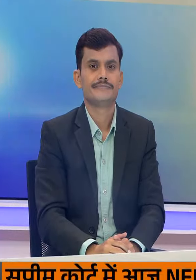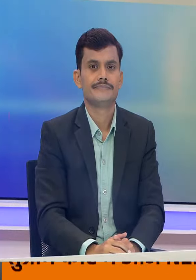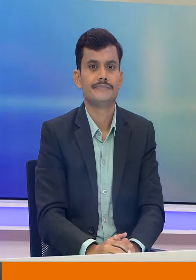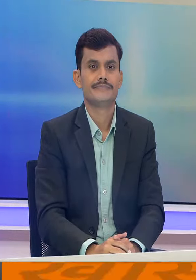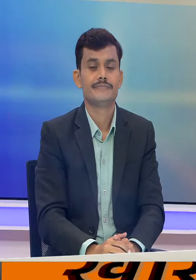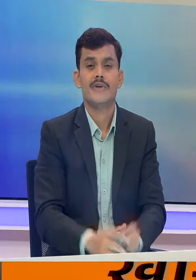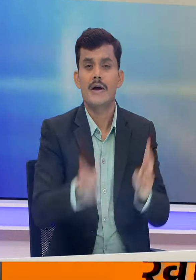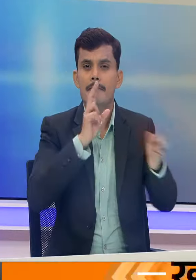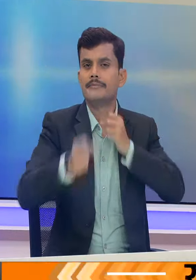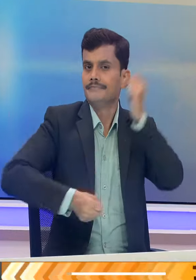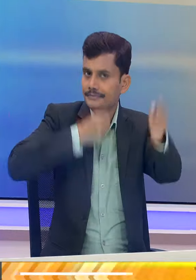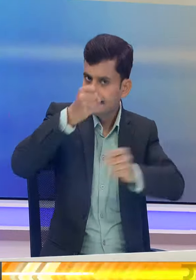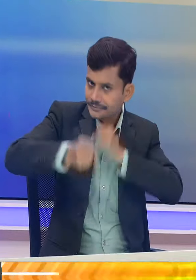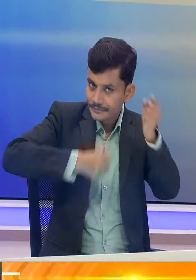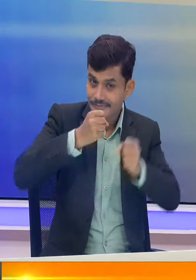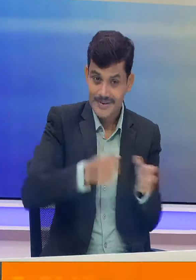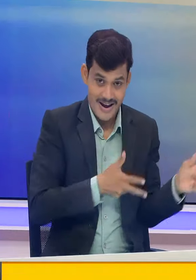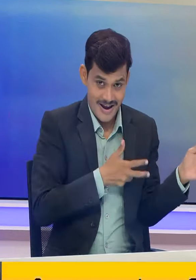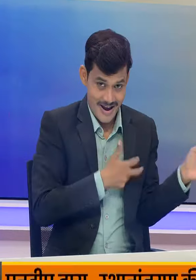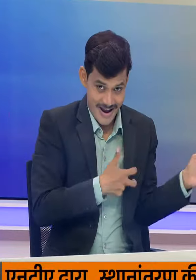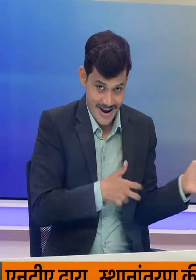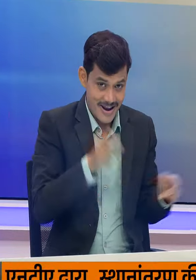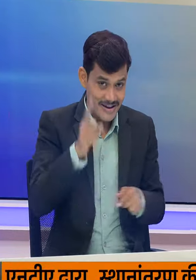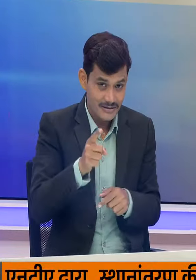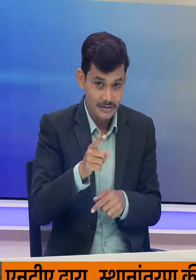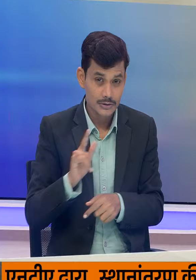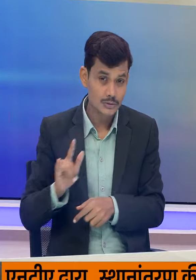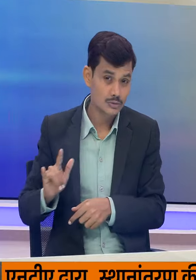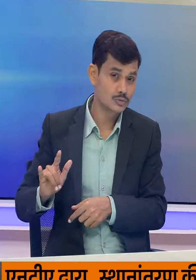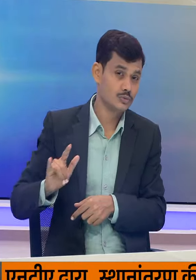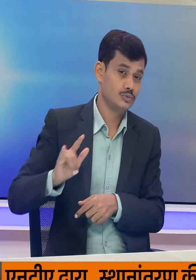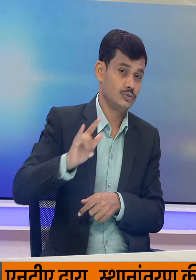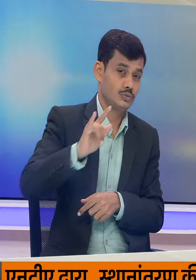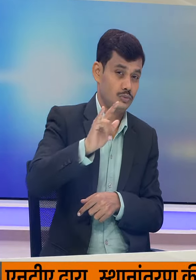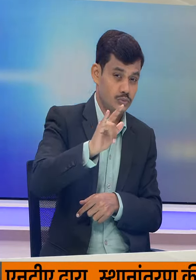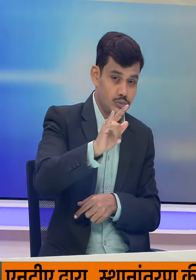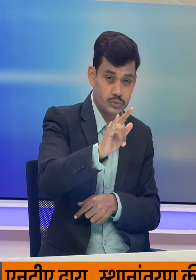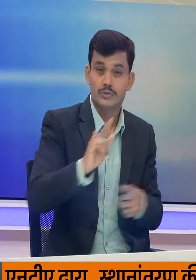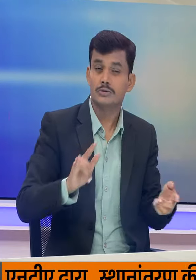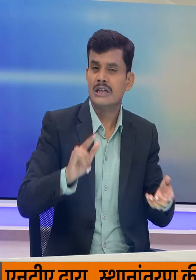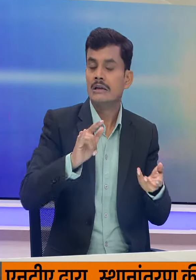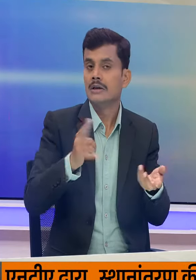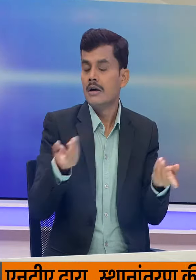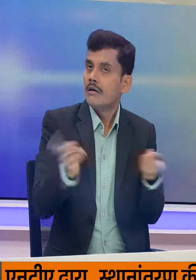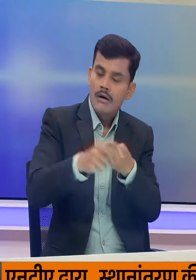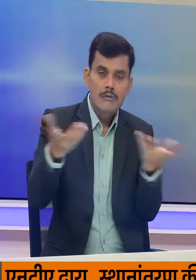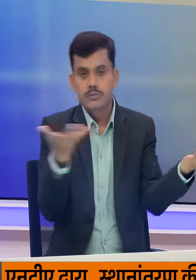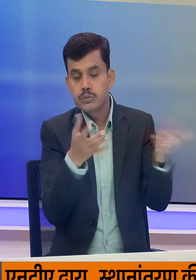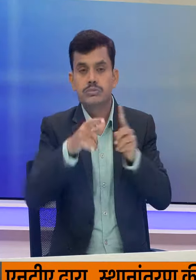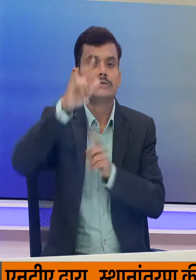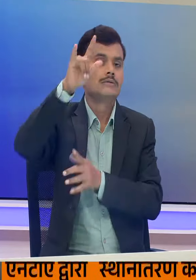और अब बात खेलों की जहां अरजंटीना में एक विमान को